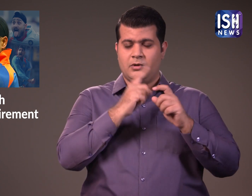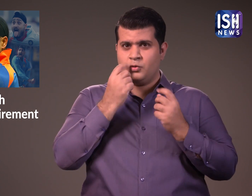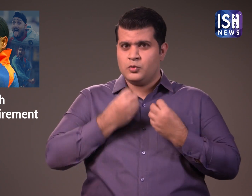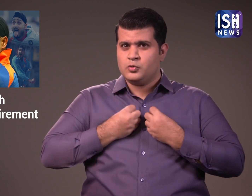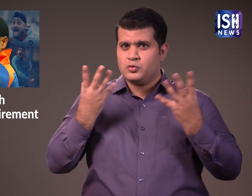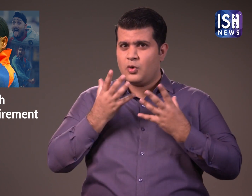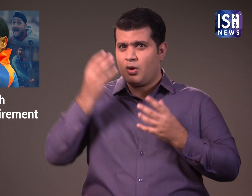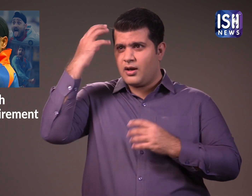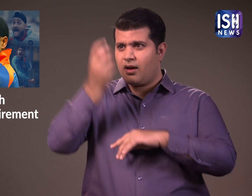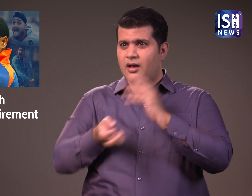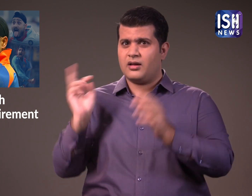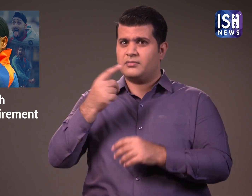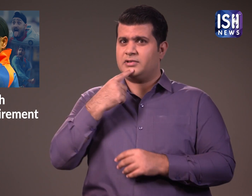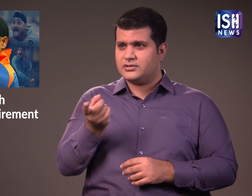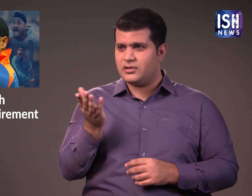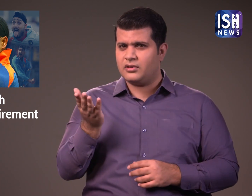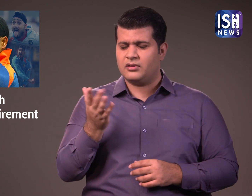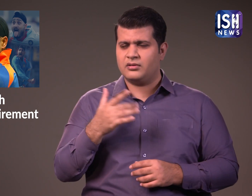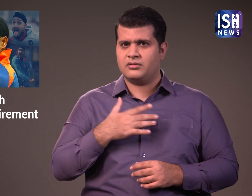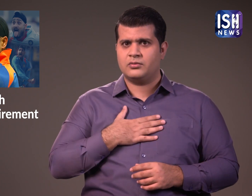हर्बजन के बयान से लोग काफी हैरान थे